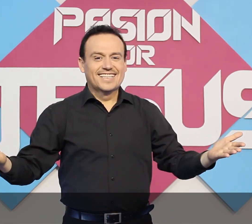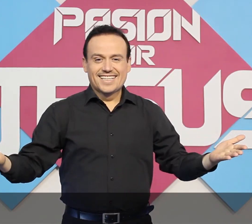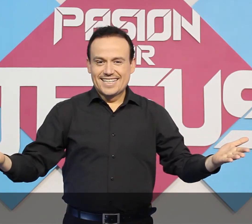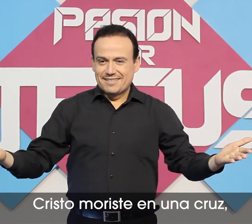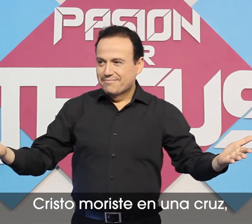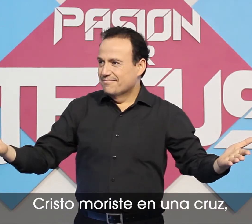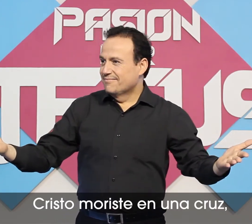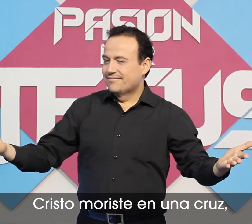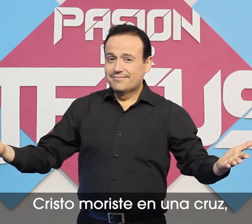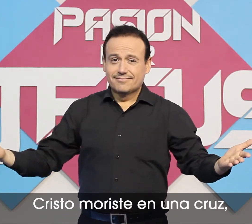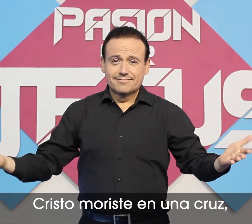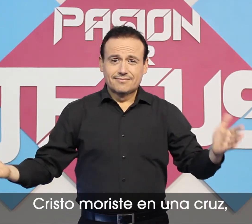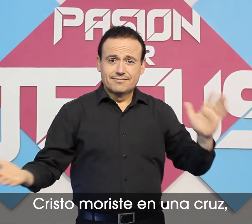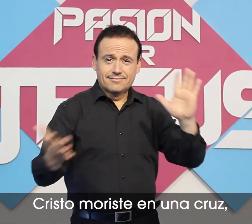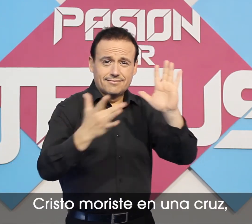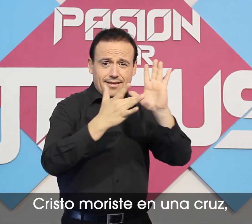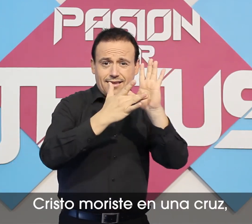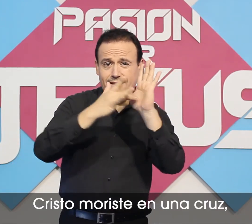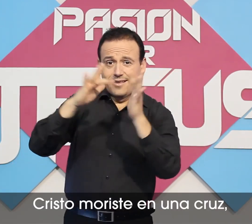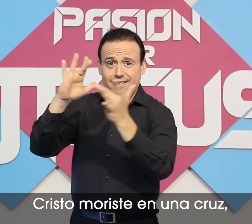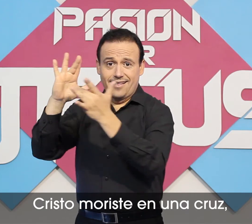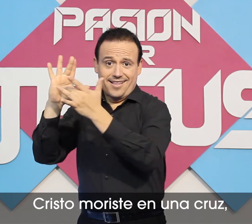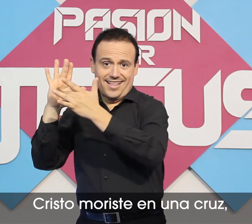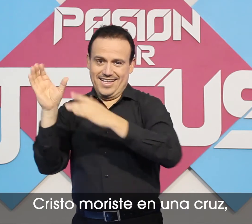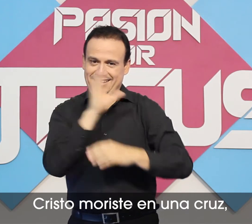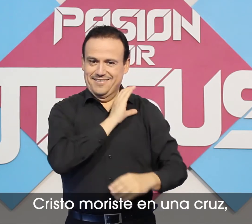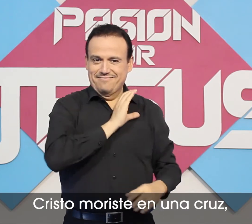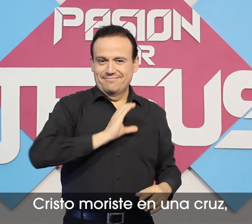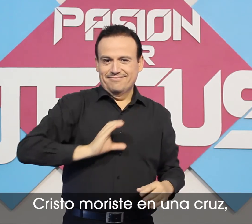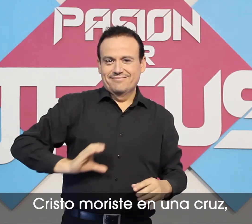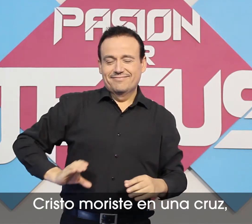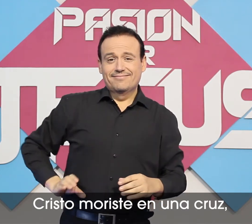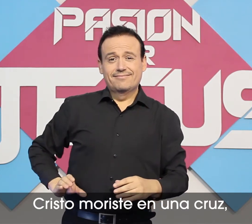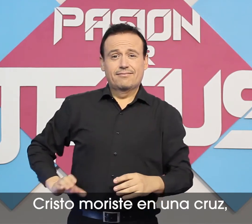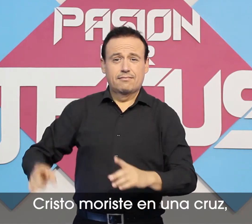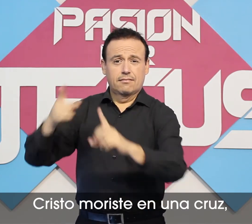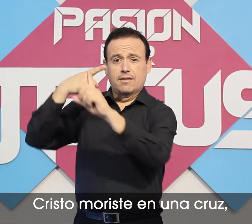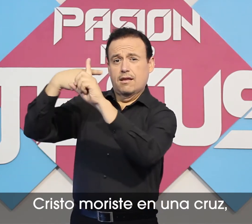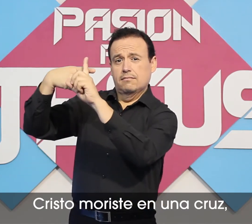Cristo, moriste en una cruz